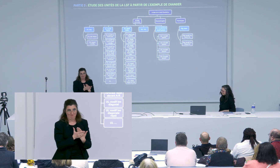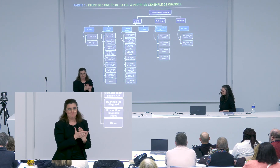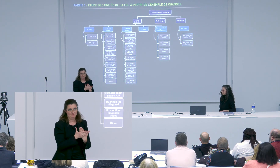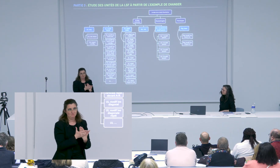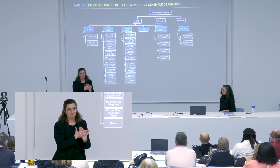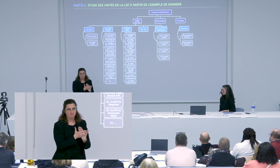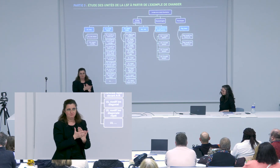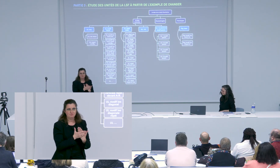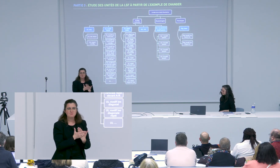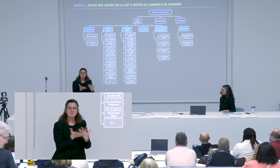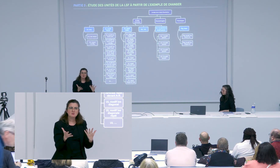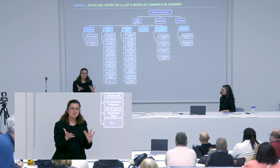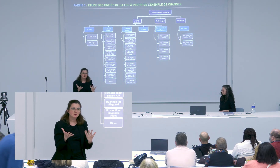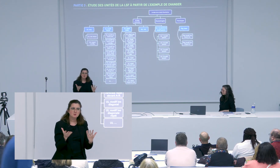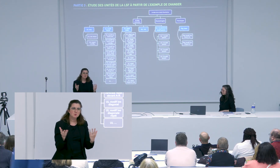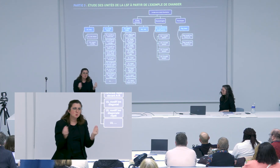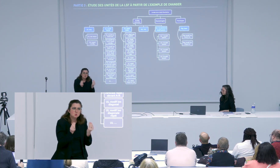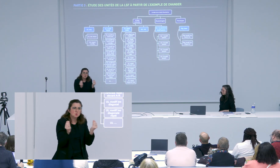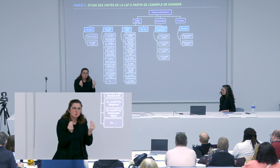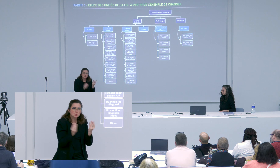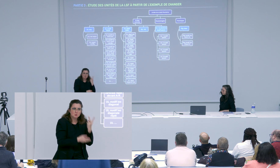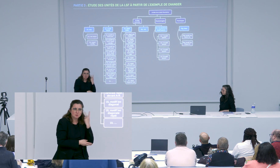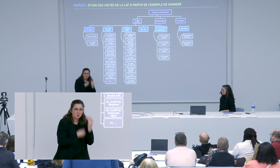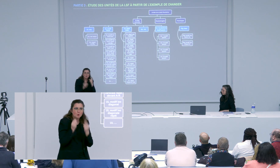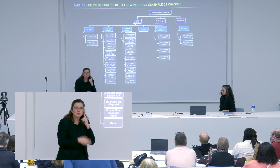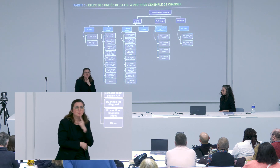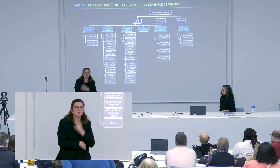d'hommes qui ont travaillé sur la linguistique jusqu'à présent beaucoup d'hommes